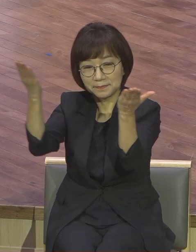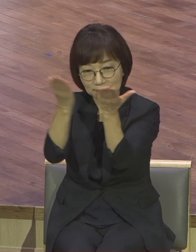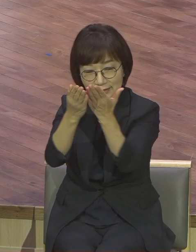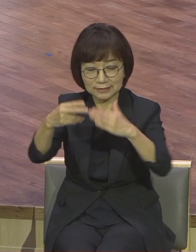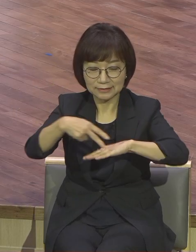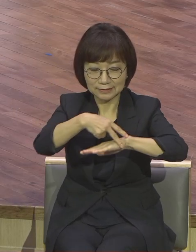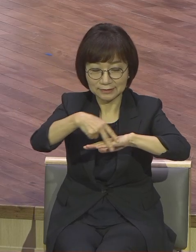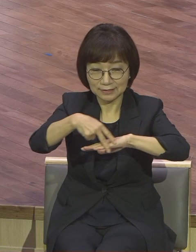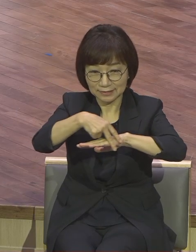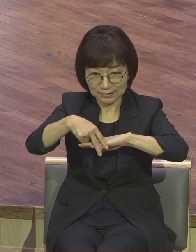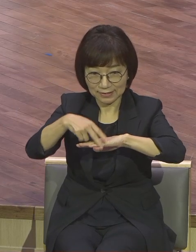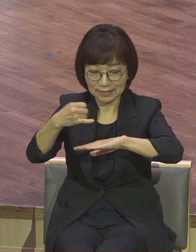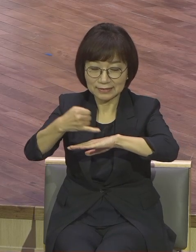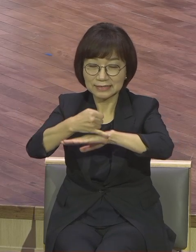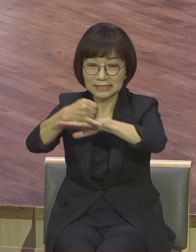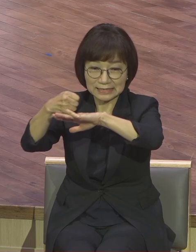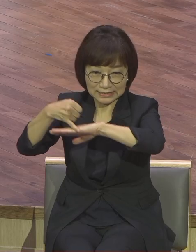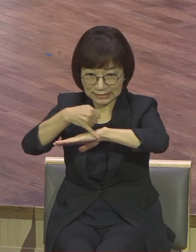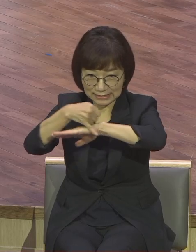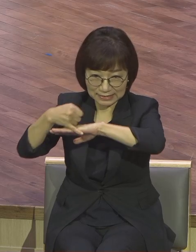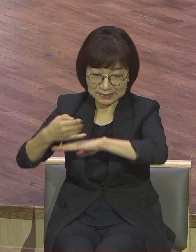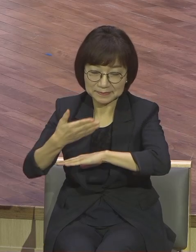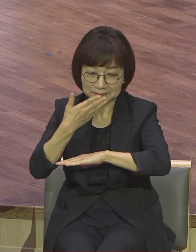이 말이 다 같습니다 5천 종족